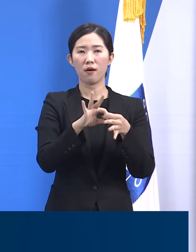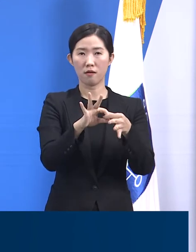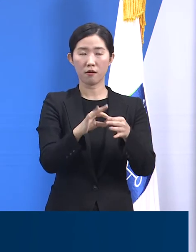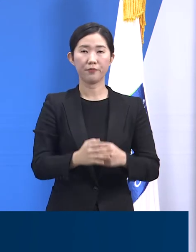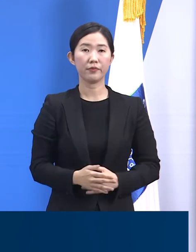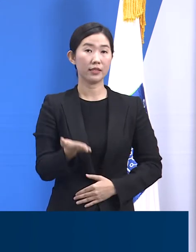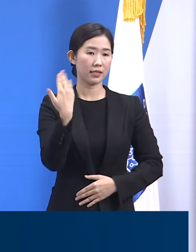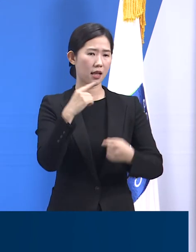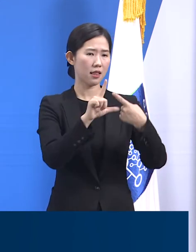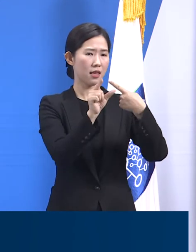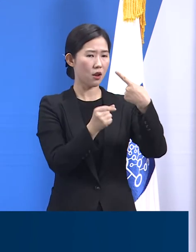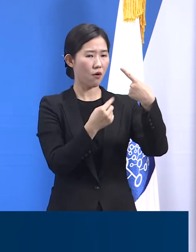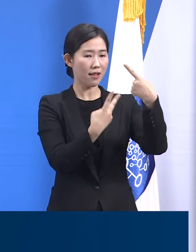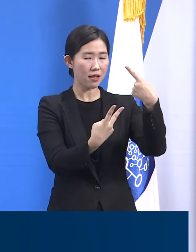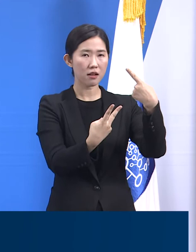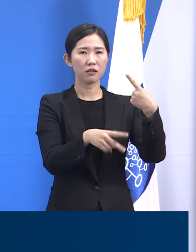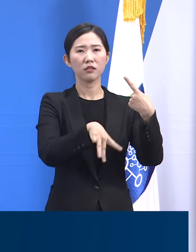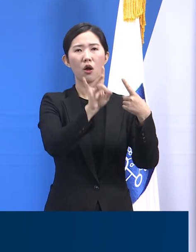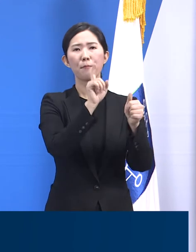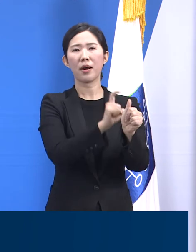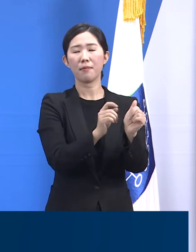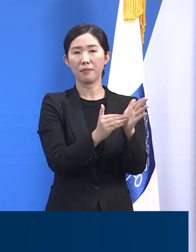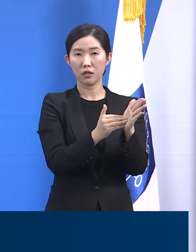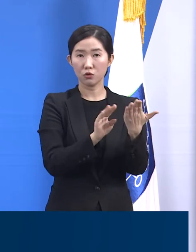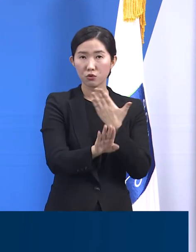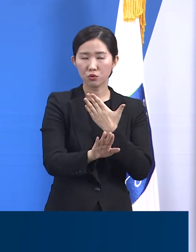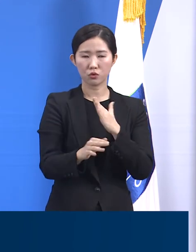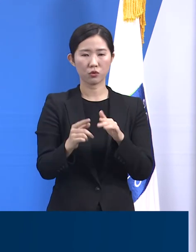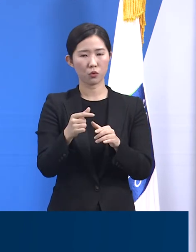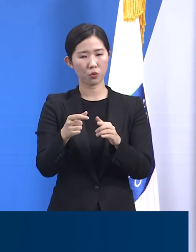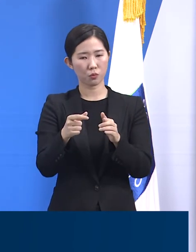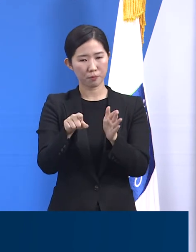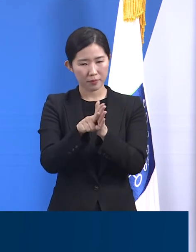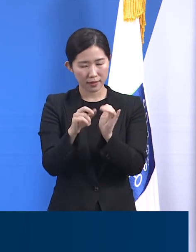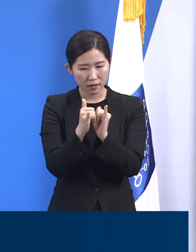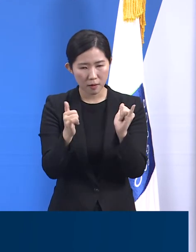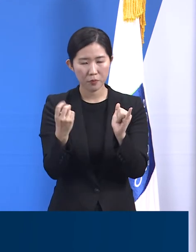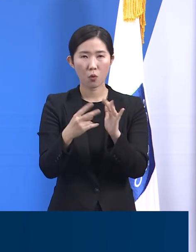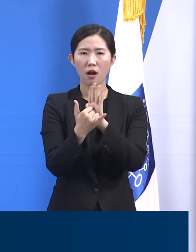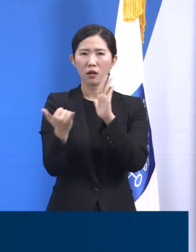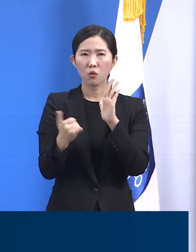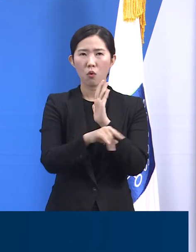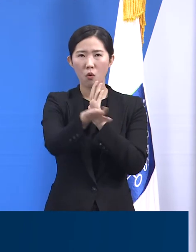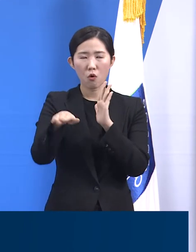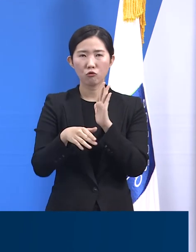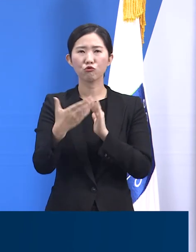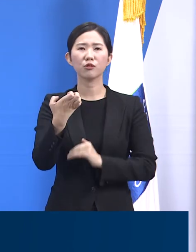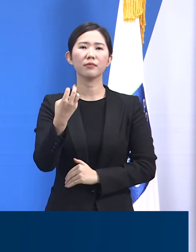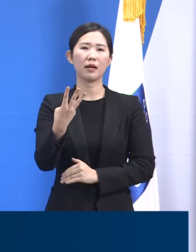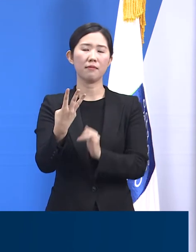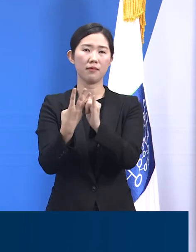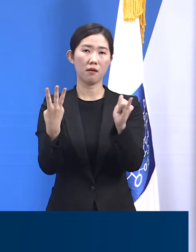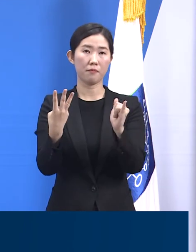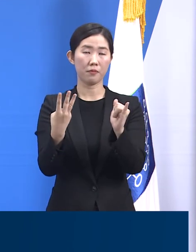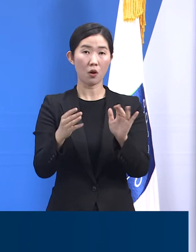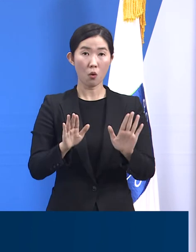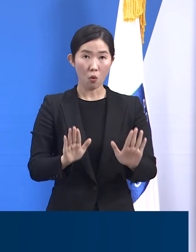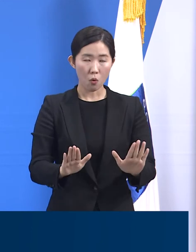교인과 일가족 등 93명이 추가 확진 판정을 받으면서 5일 0시 기준